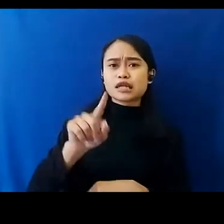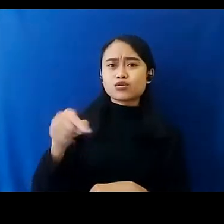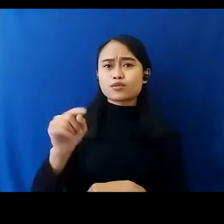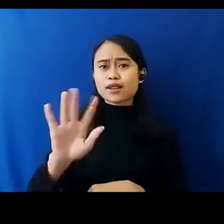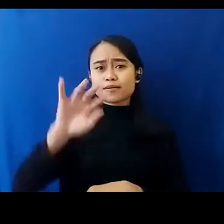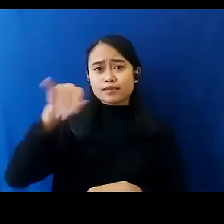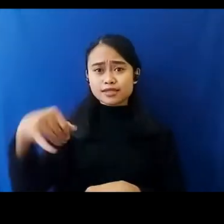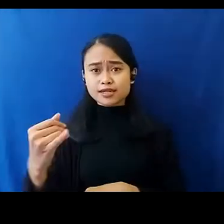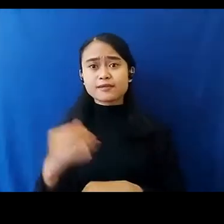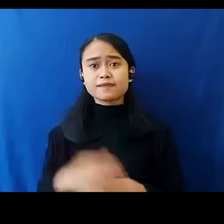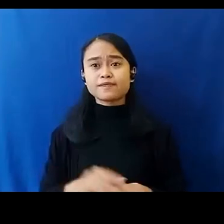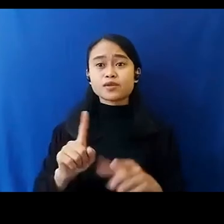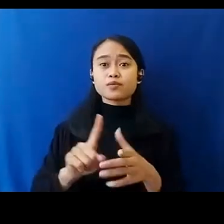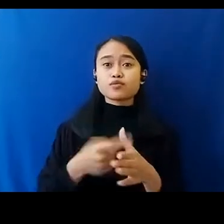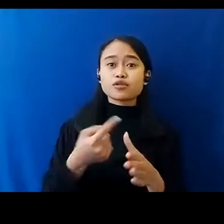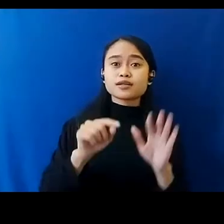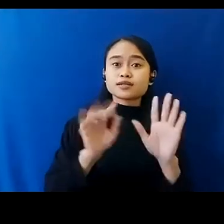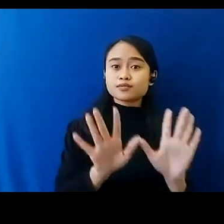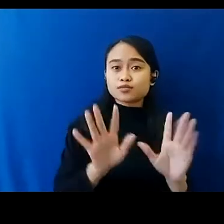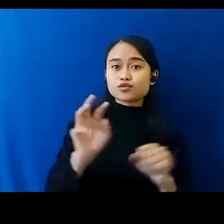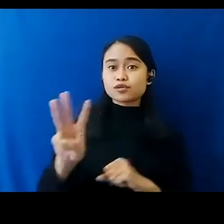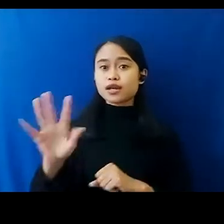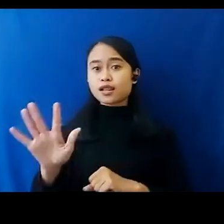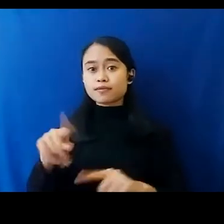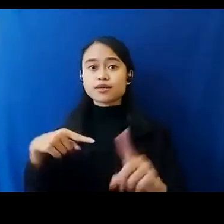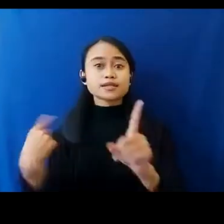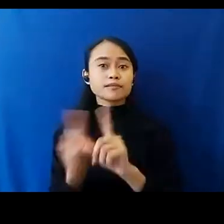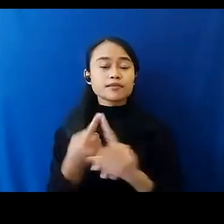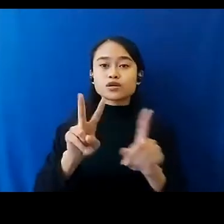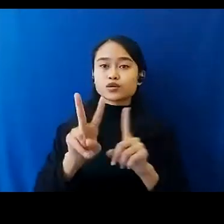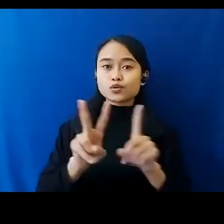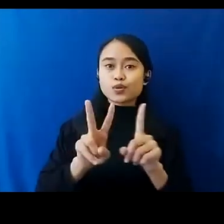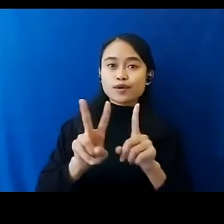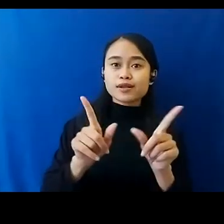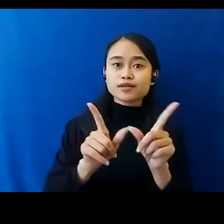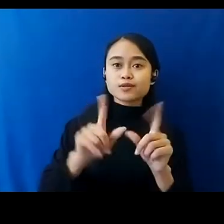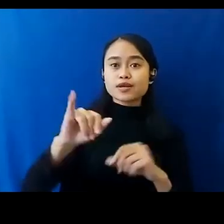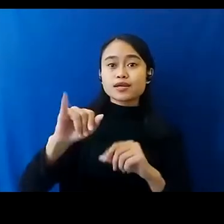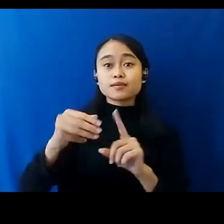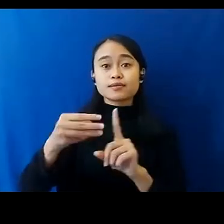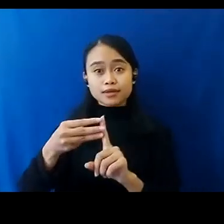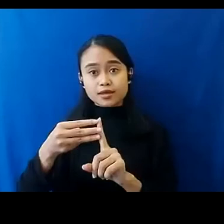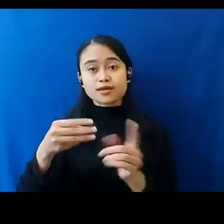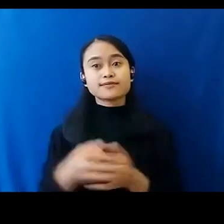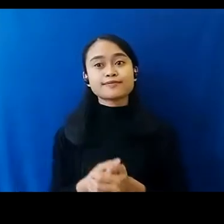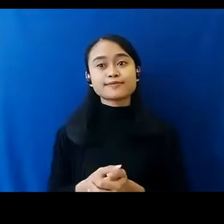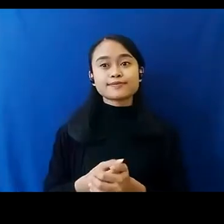Jam Dari Mulai 10.35 Sampai Jam 12 Waktu Indonesia Bagian Barat Yang Akan Diawali Dengan